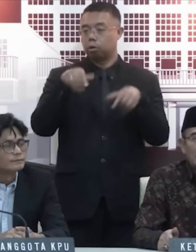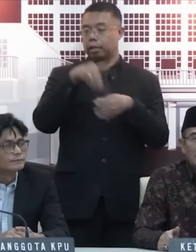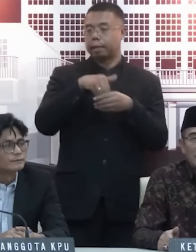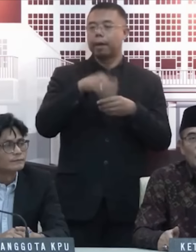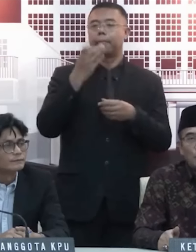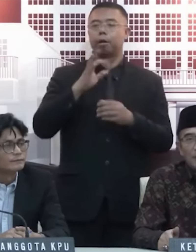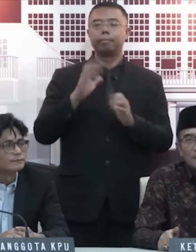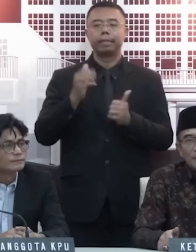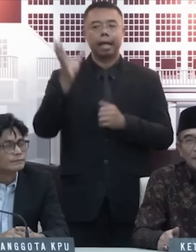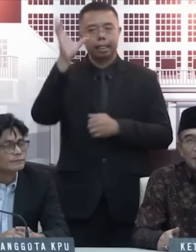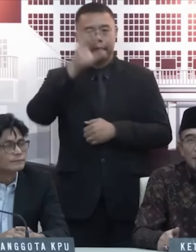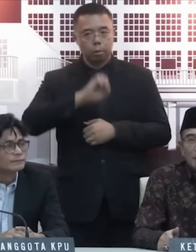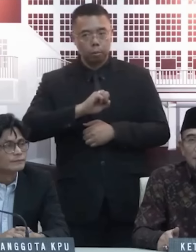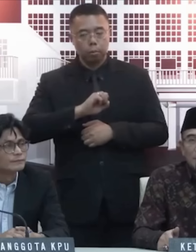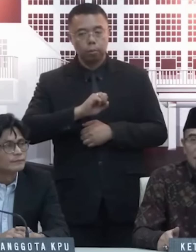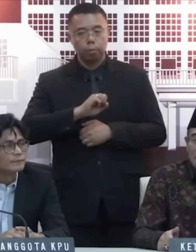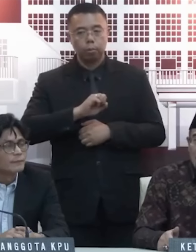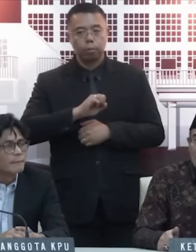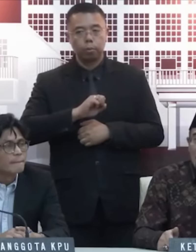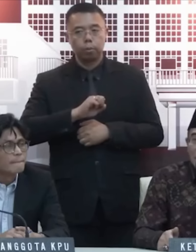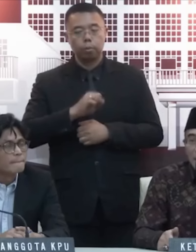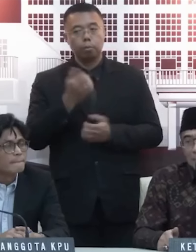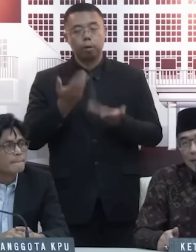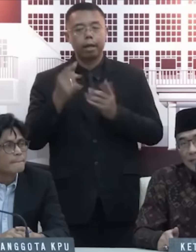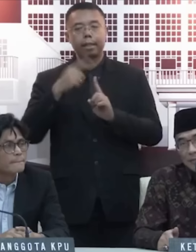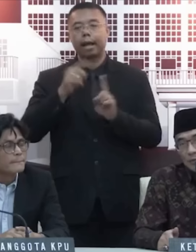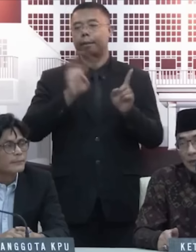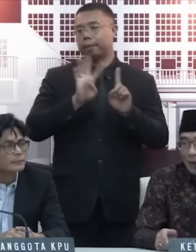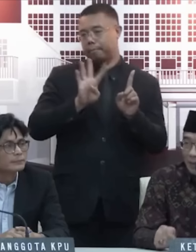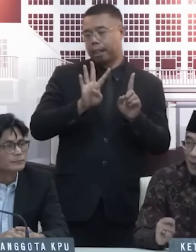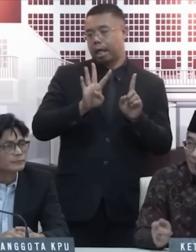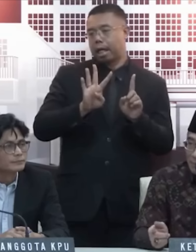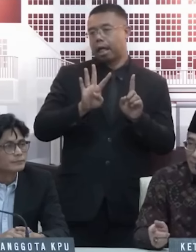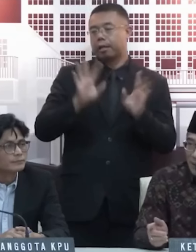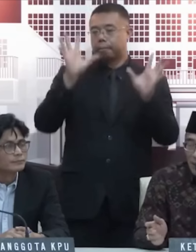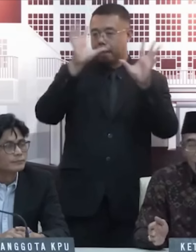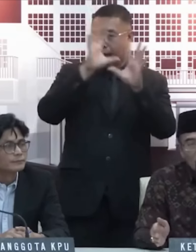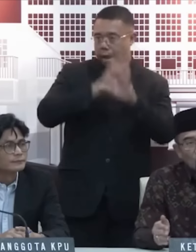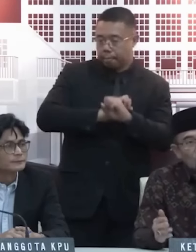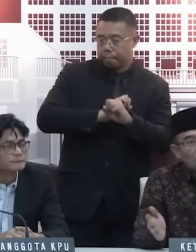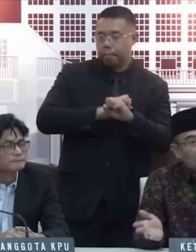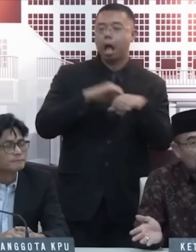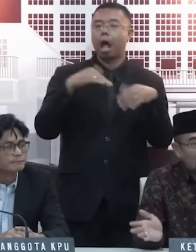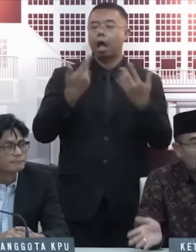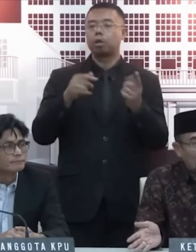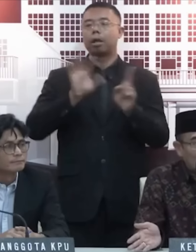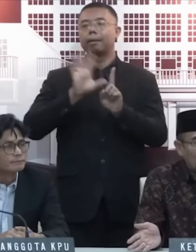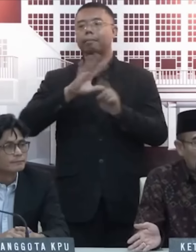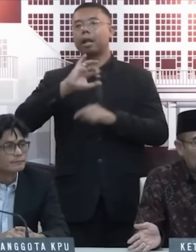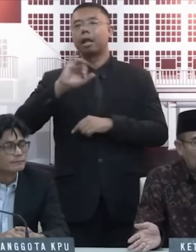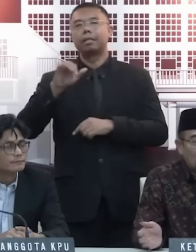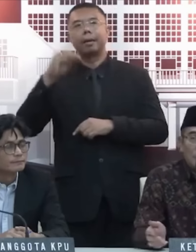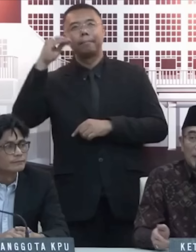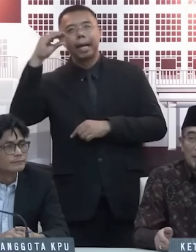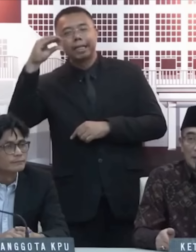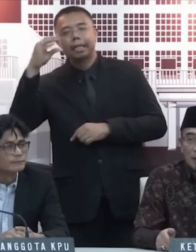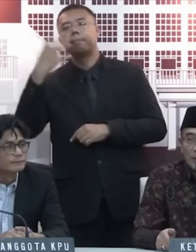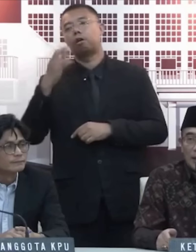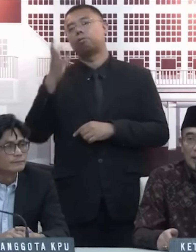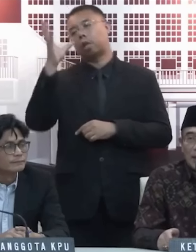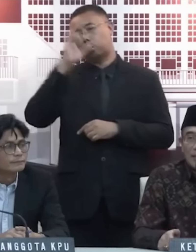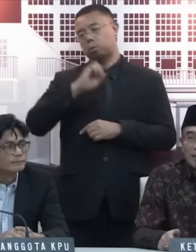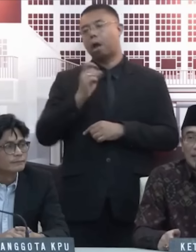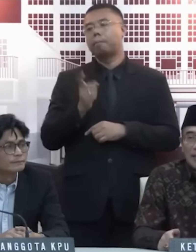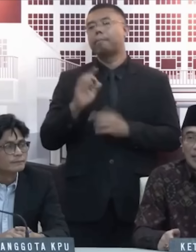itu ya baru bisa diketahui. Bisa jadi tanggal 14 mungkin malam-malam atau 15 dini hari baru bisa